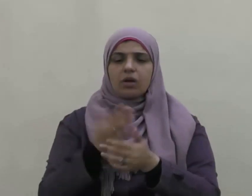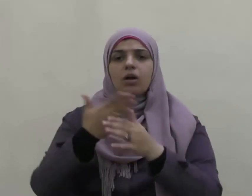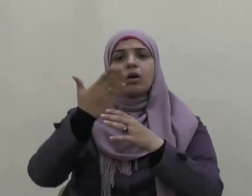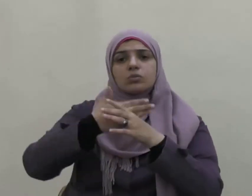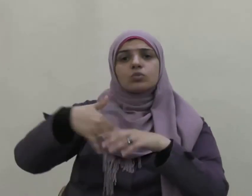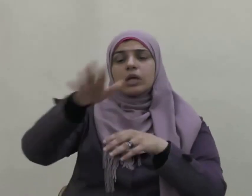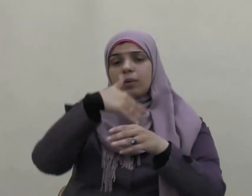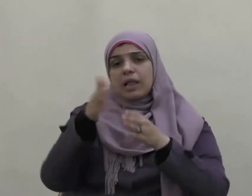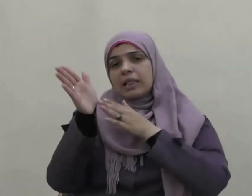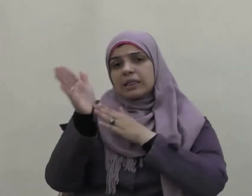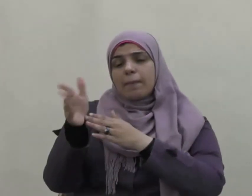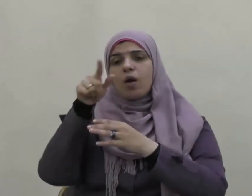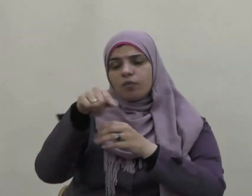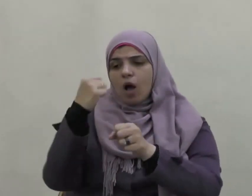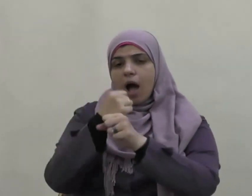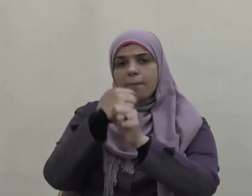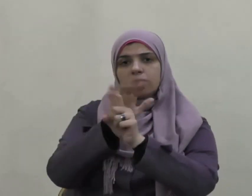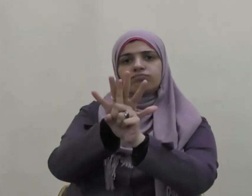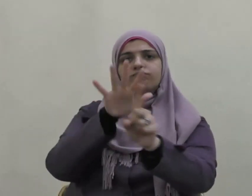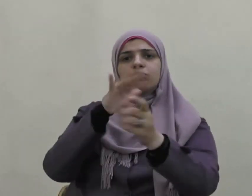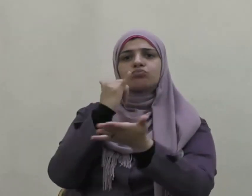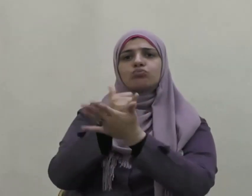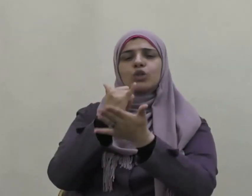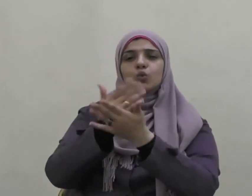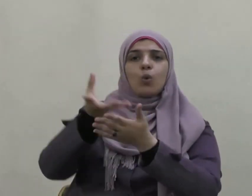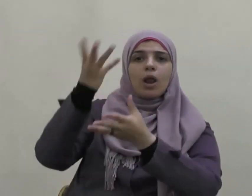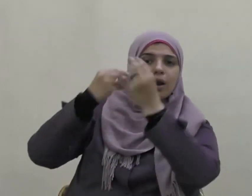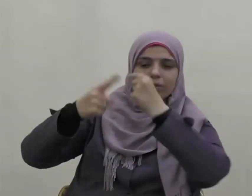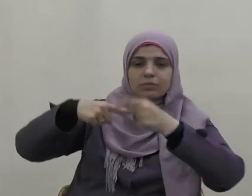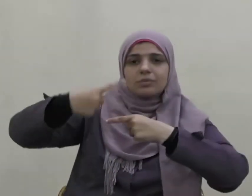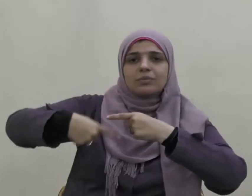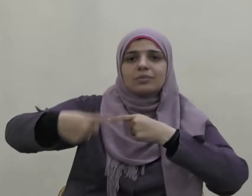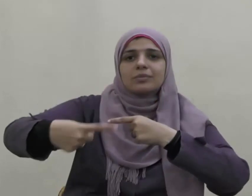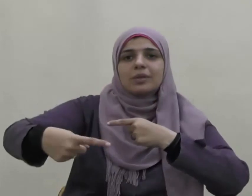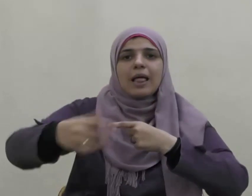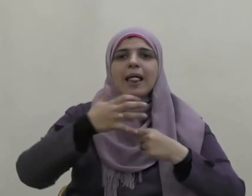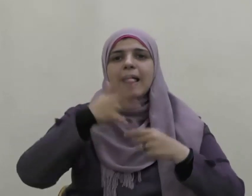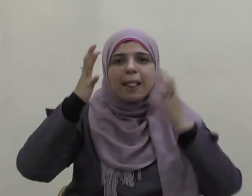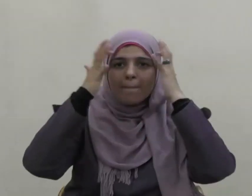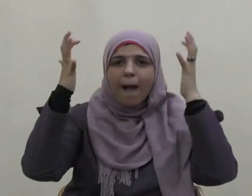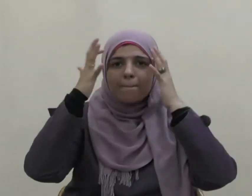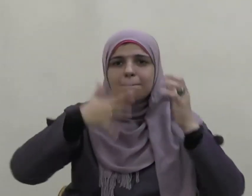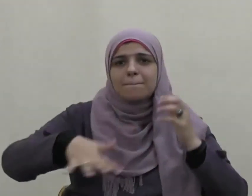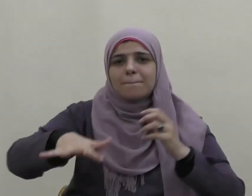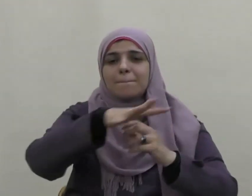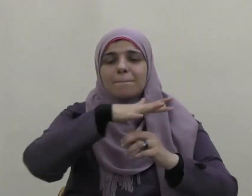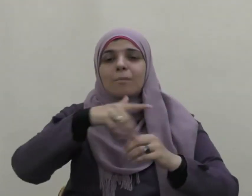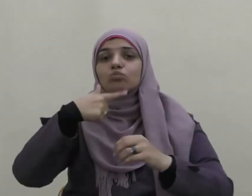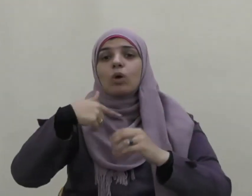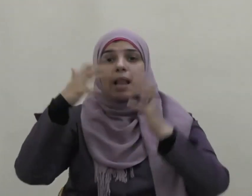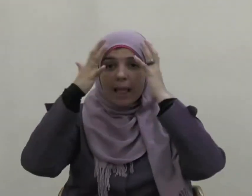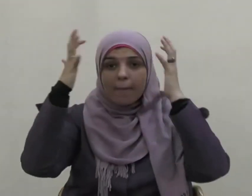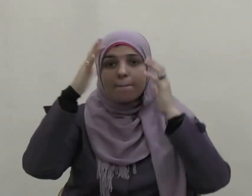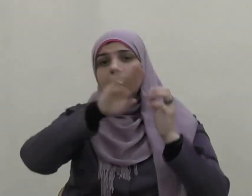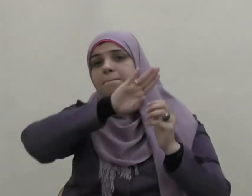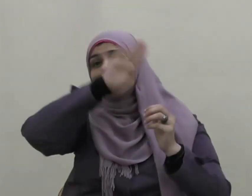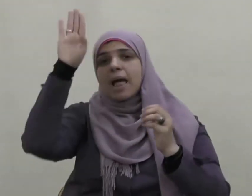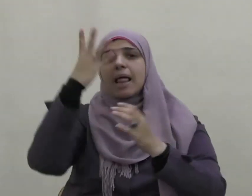تابعون قدوة طيبة لمن جاء بعدهم من الأئمة فهذا الإمام مالك بن أنس رضي